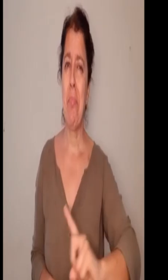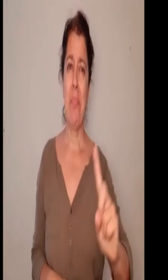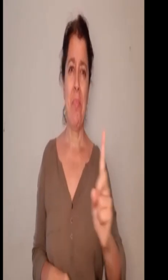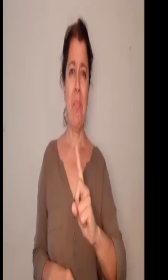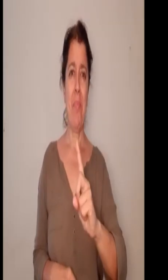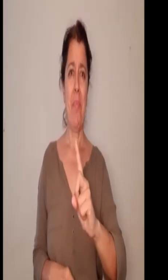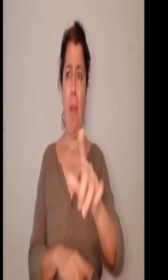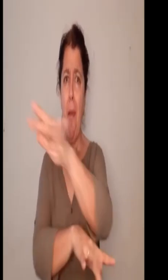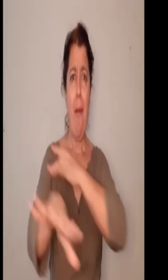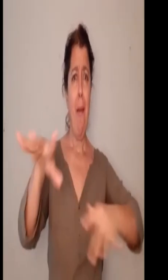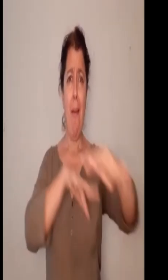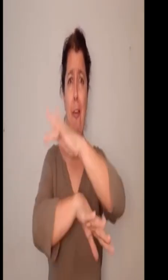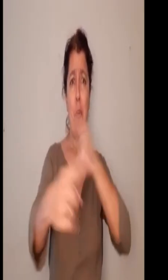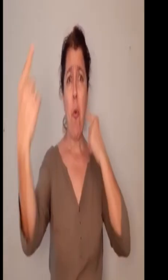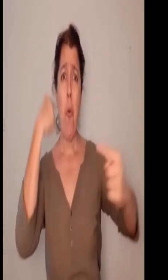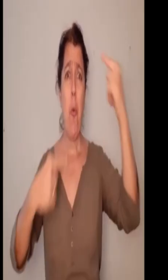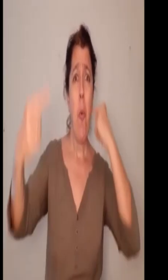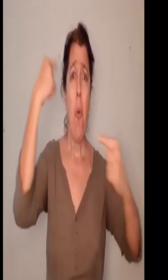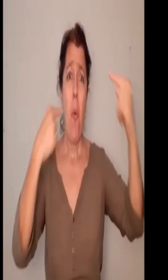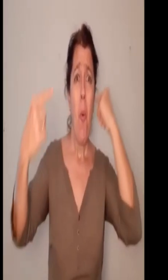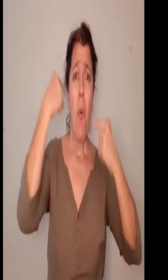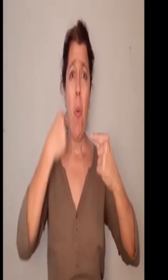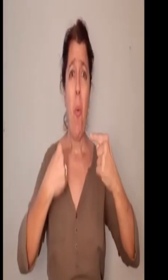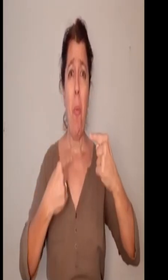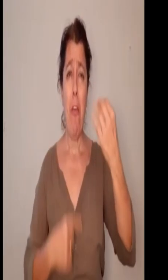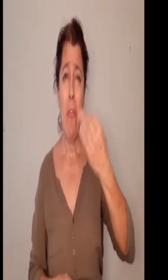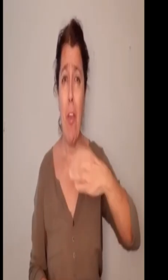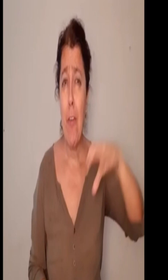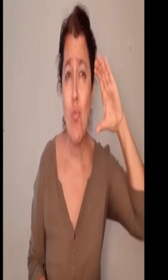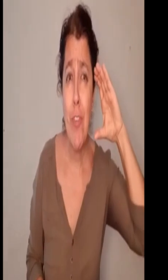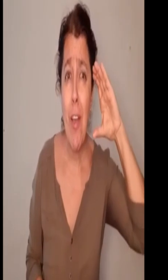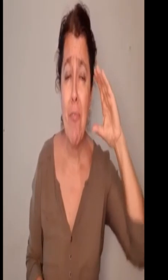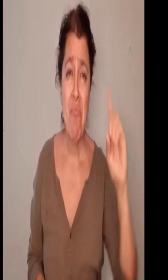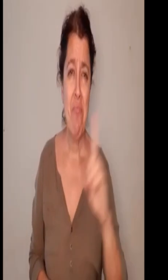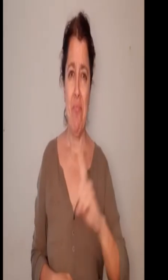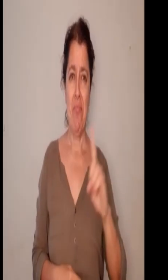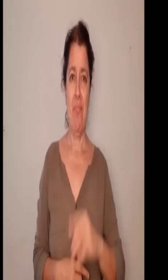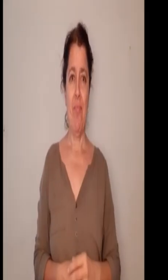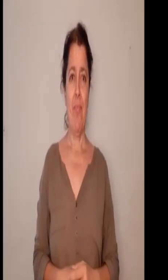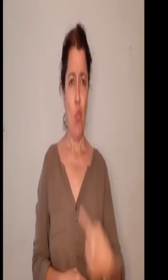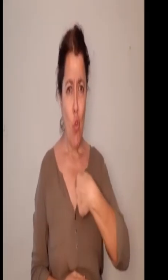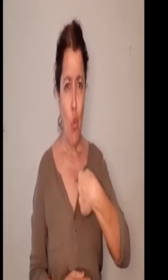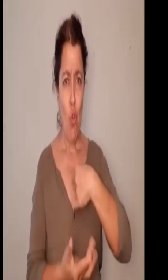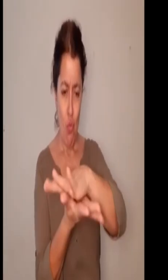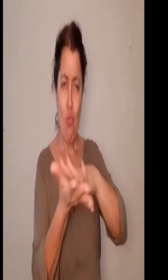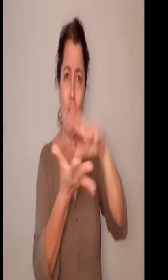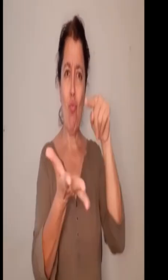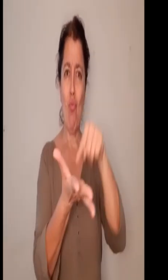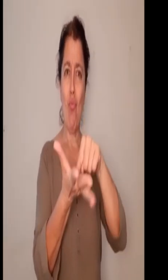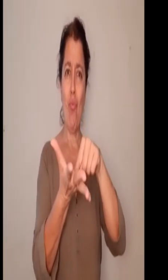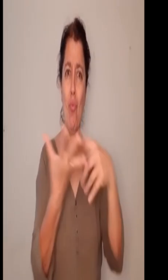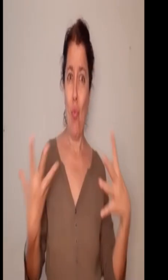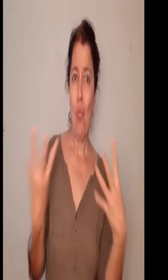En lengua de signos lo explicaré Con gafas violetas verás sin duda